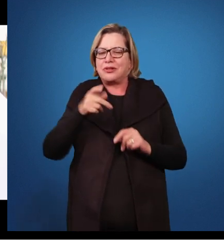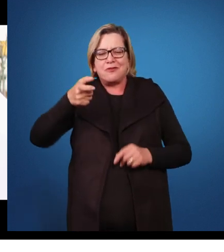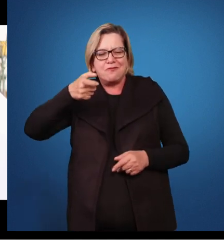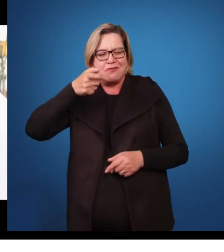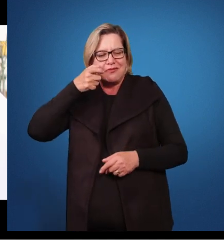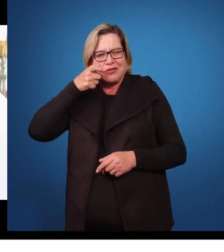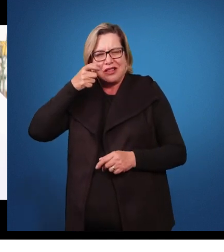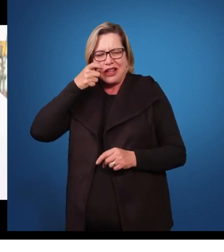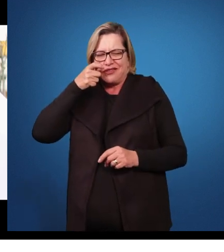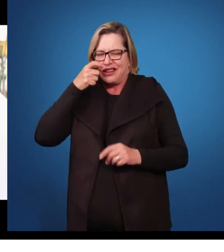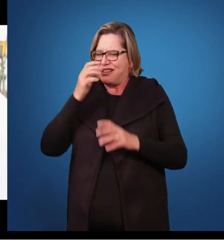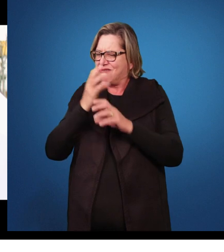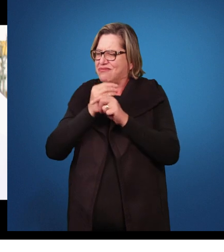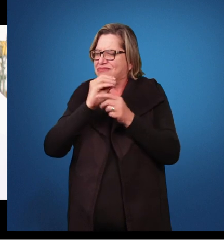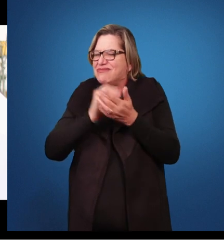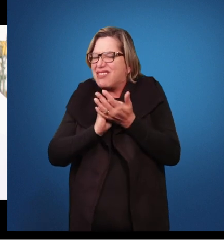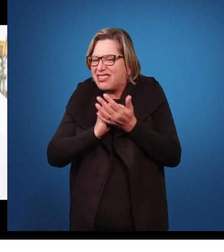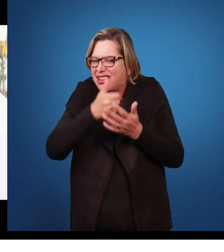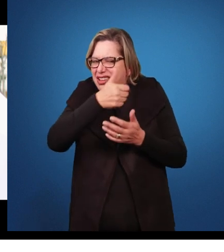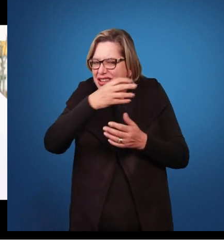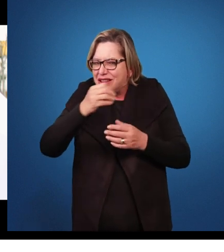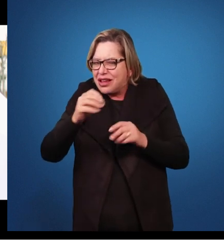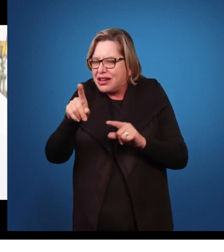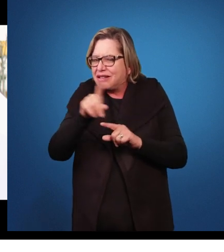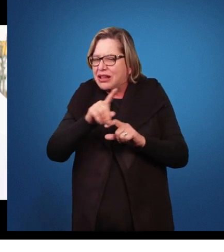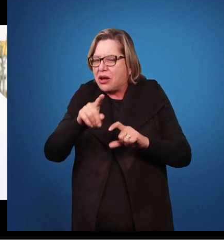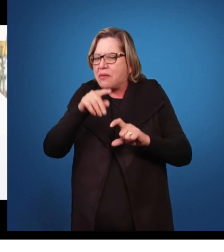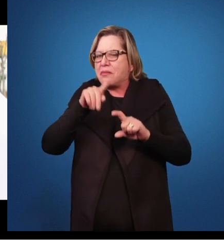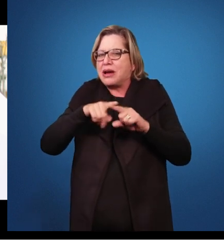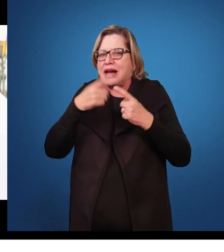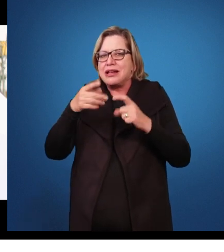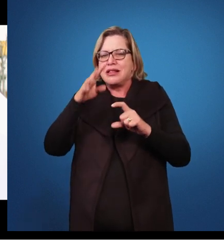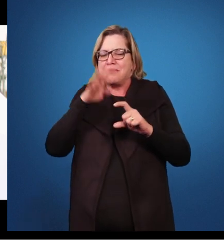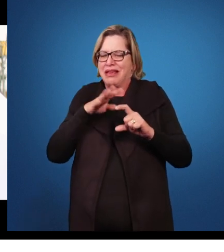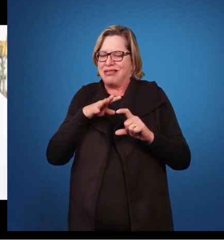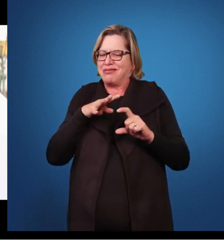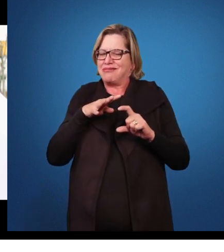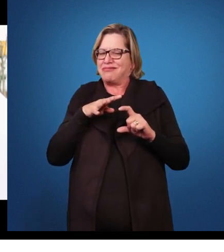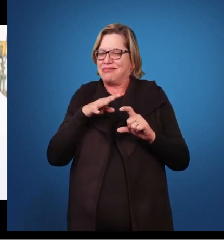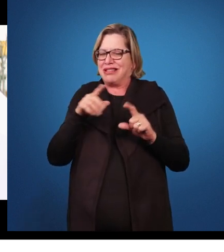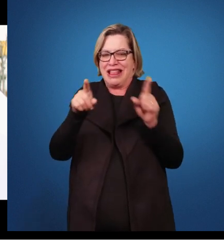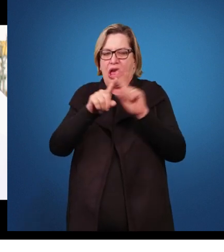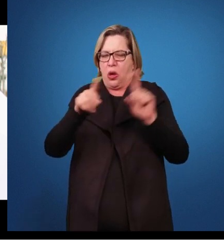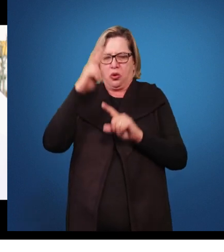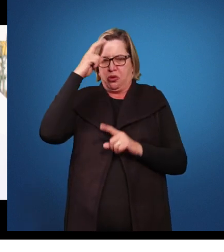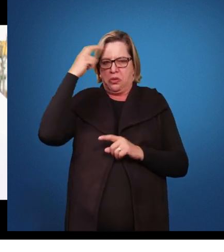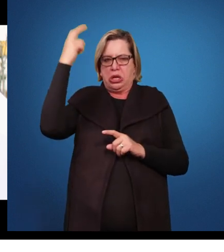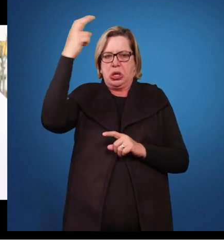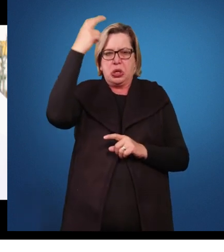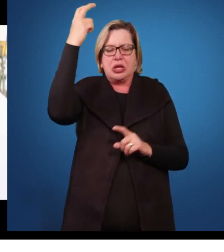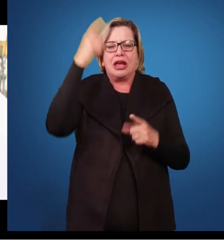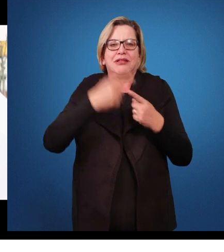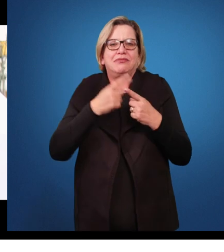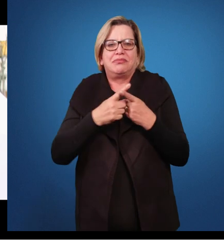tira nota 10 em tudo, cria o mito de que ele não é o superdotado, né? Porque ele só tira nota